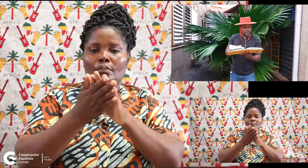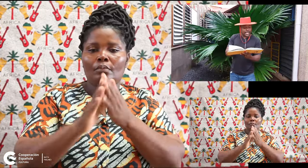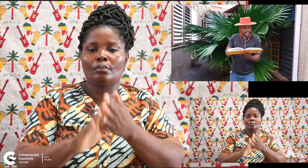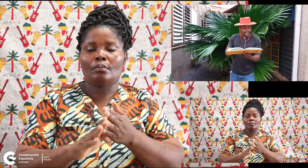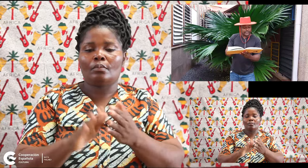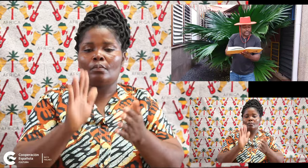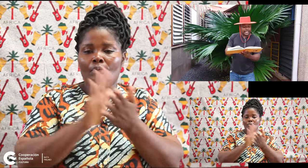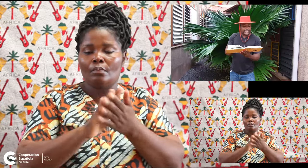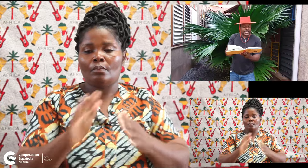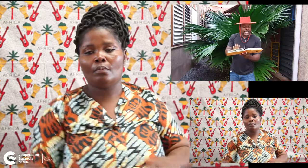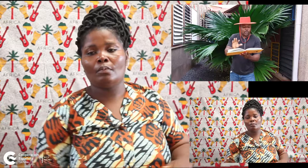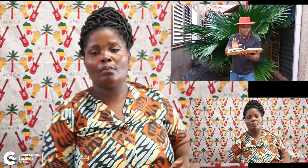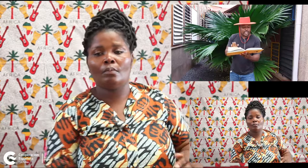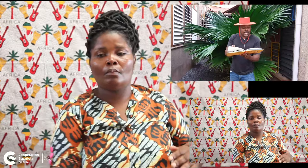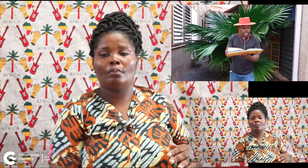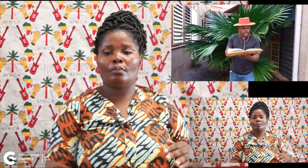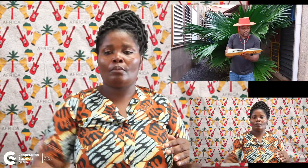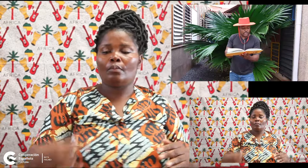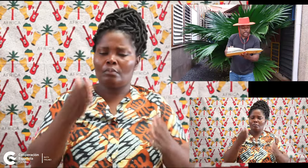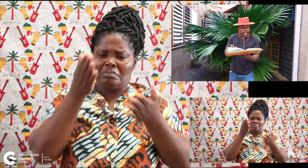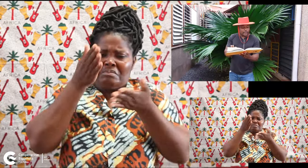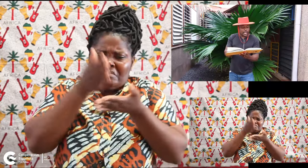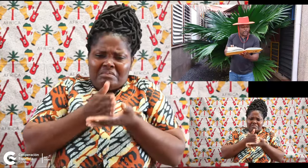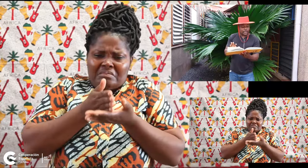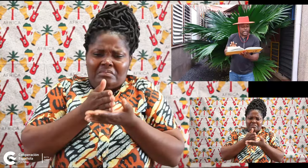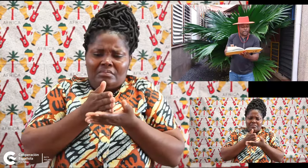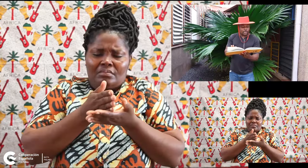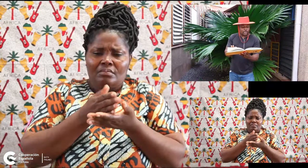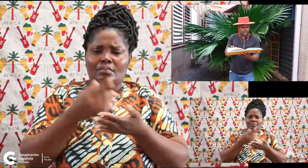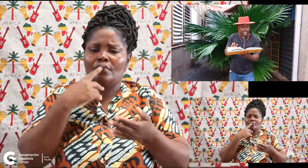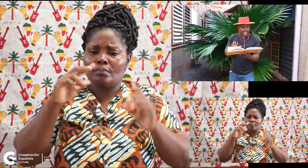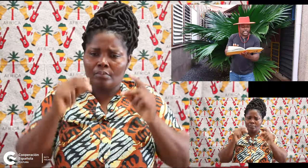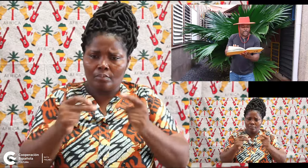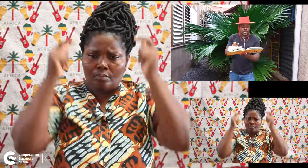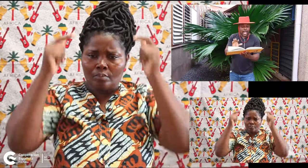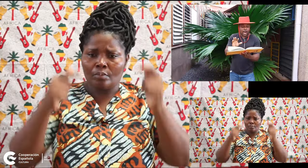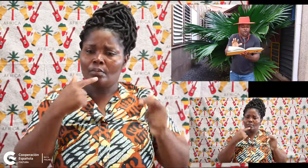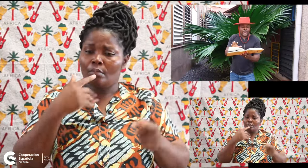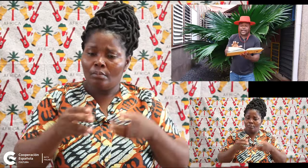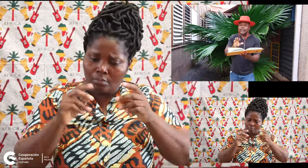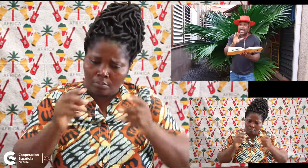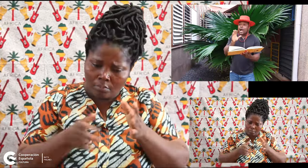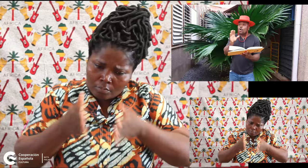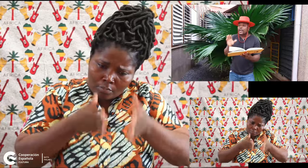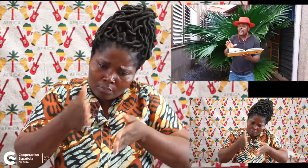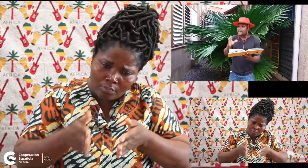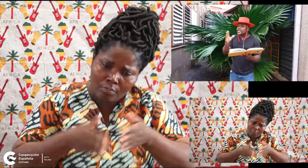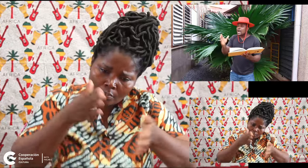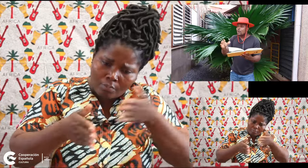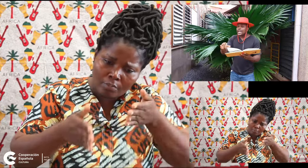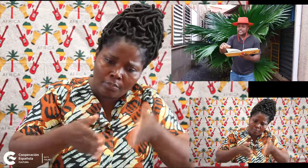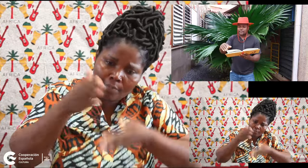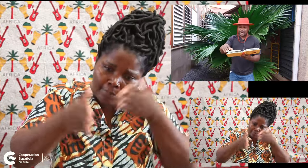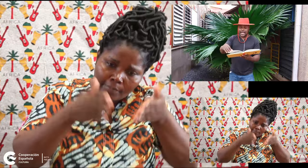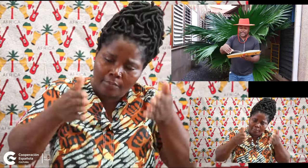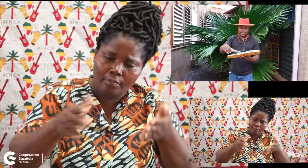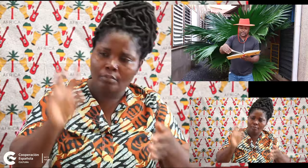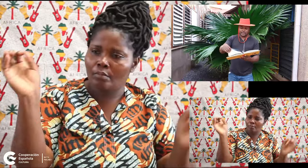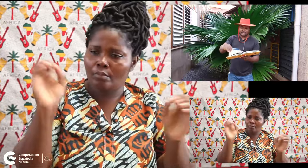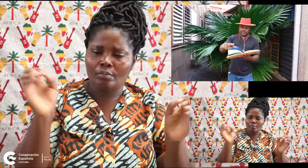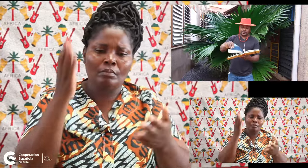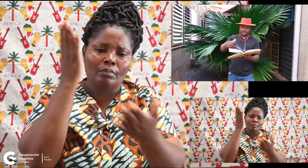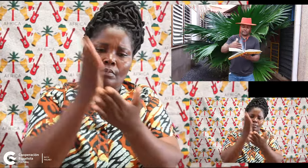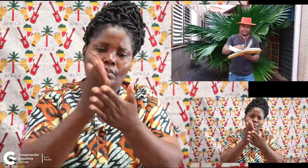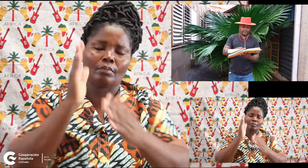Mis pies se quedaron quietos, pero de pronto echaron a correr, a correr y a correr sin parar.